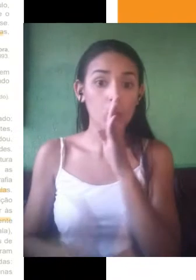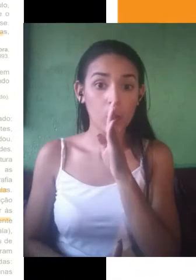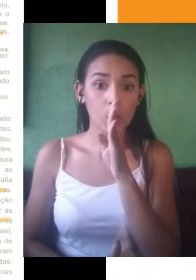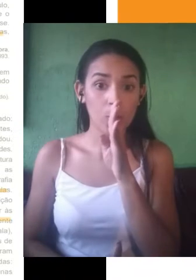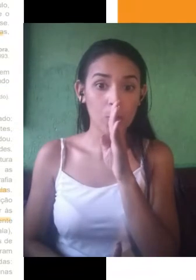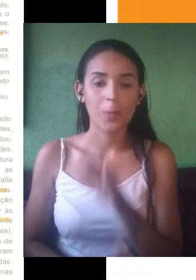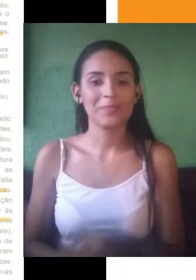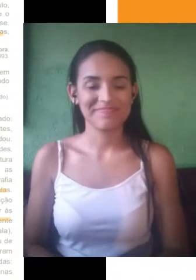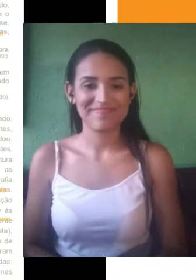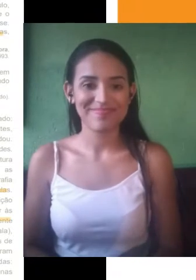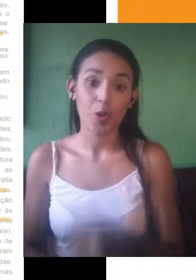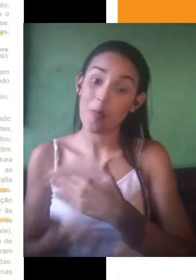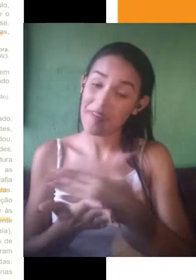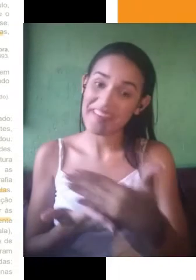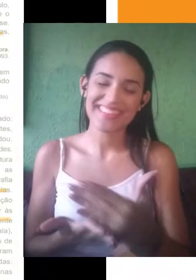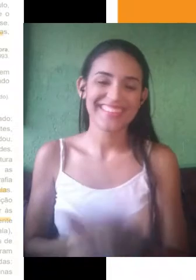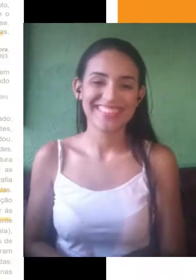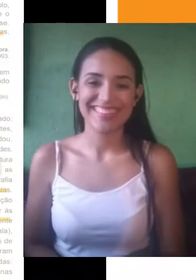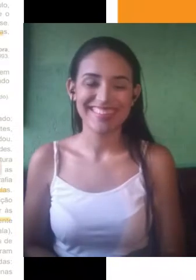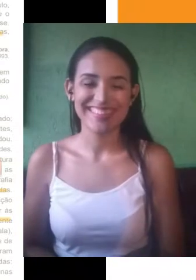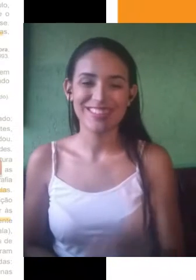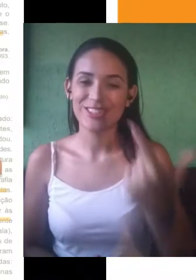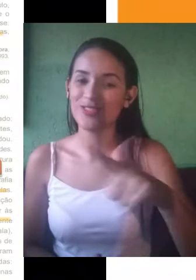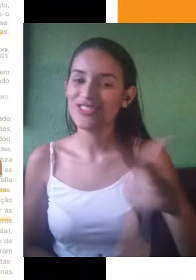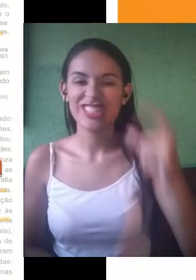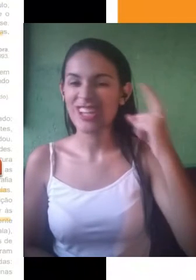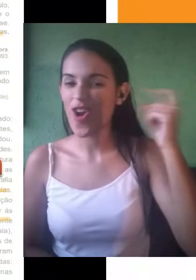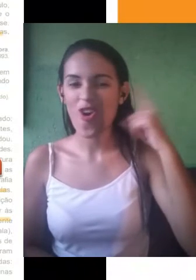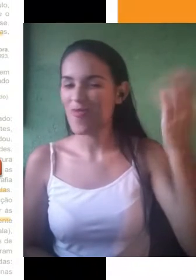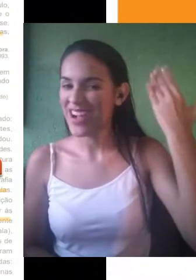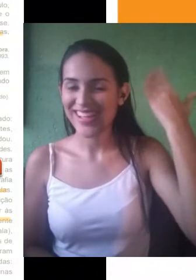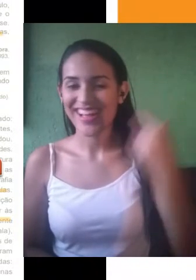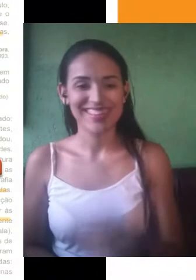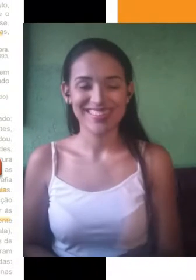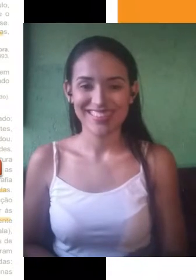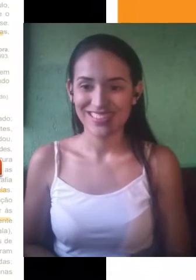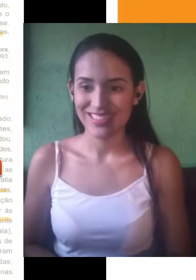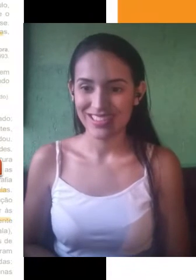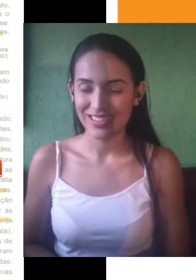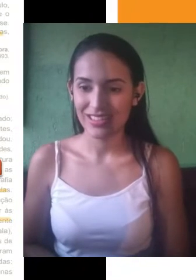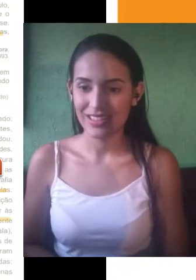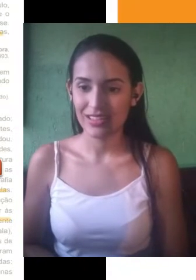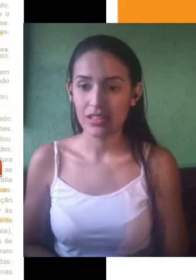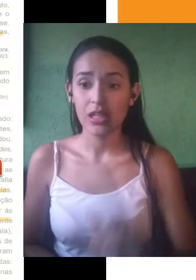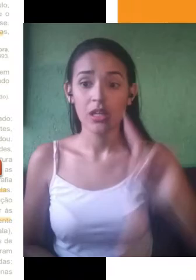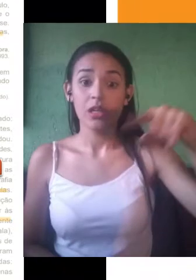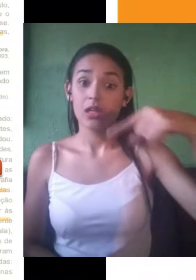a questão do cinema, e eu falaria também sobre a questão da revolução tecnológica com a popularização de redes